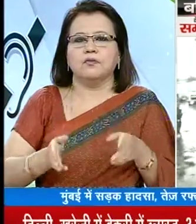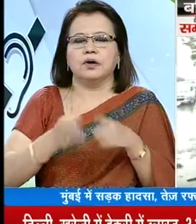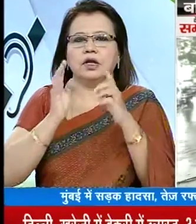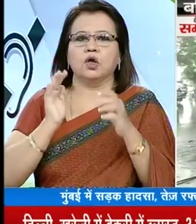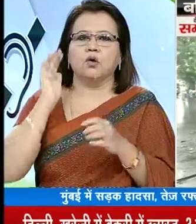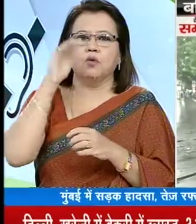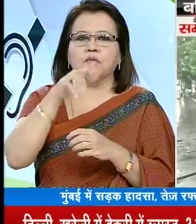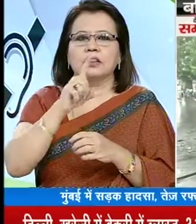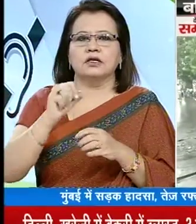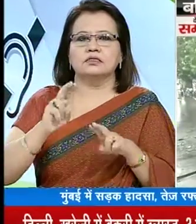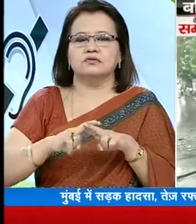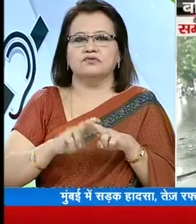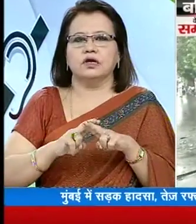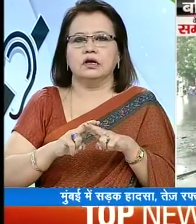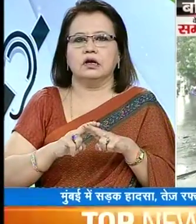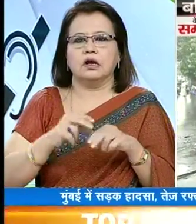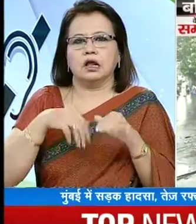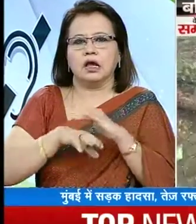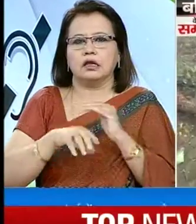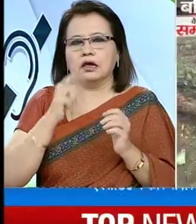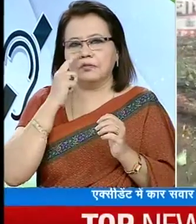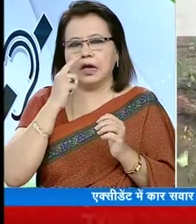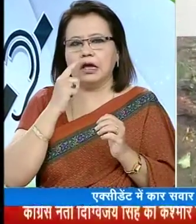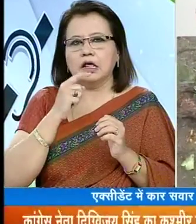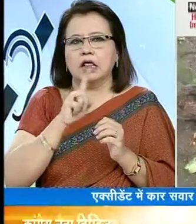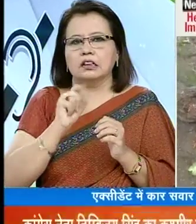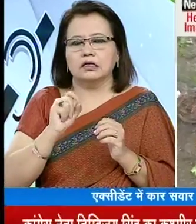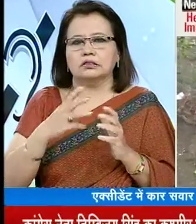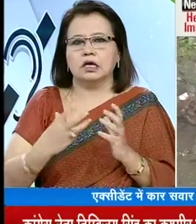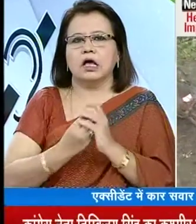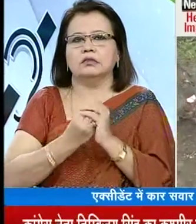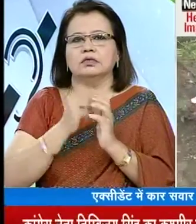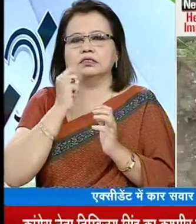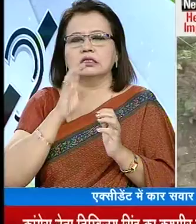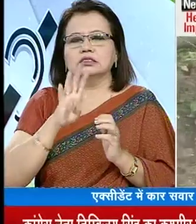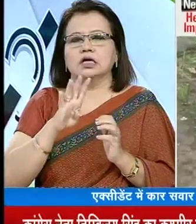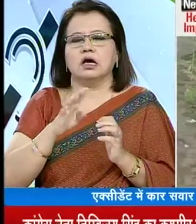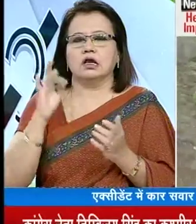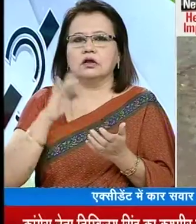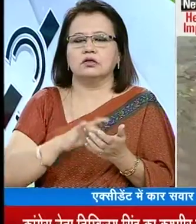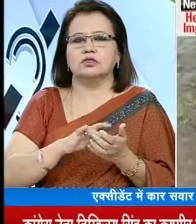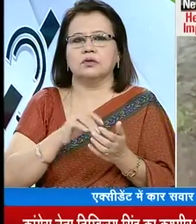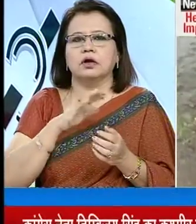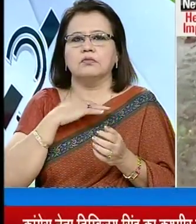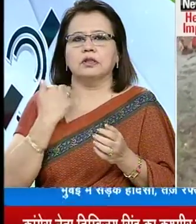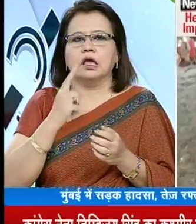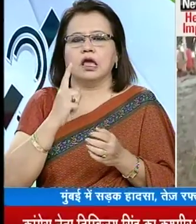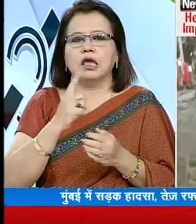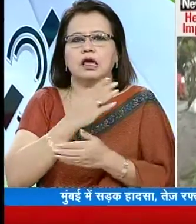दस पीड तक चड़ गई कार में महिला के अलावा दस पुरू सवार थे चार लोगों की मौके पर ही मौत हो गई थी जबकि एक खायल ने